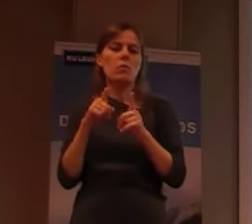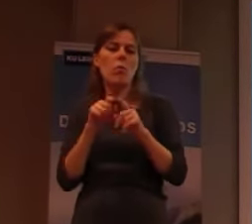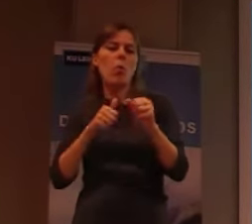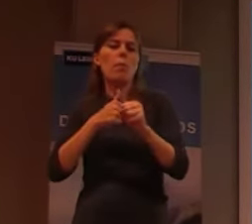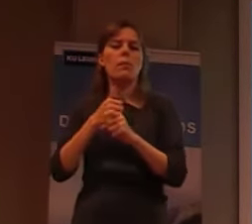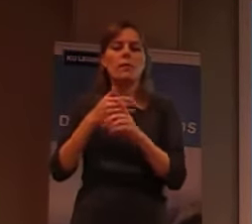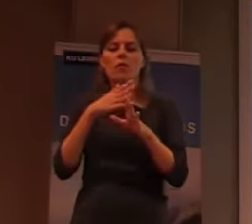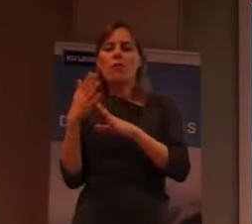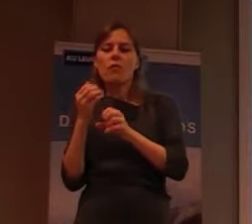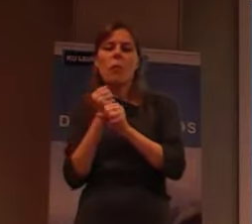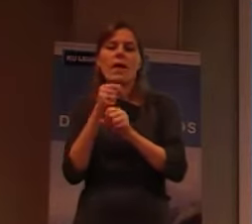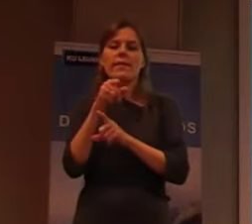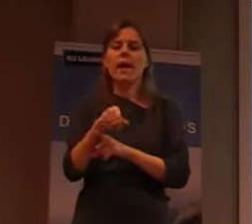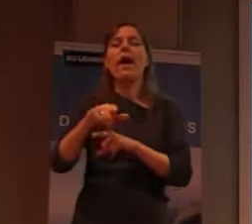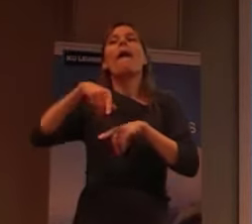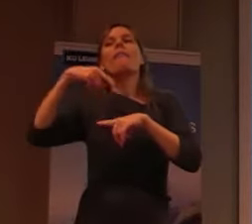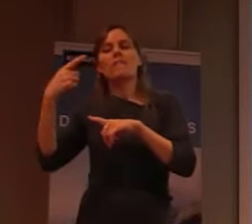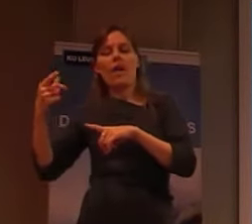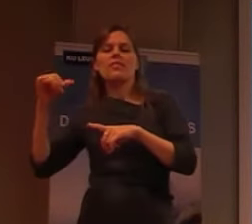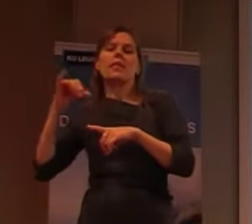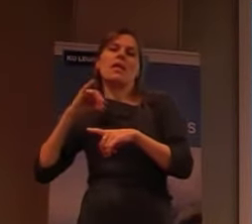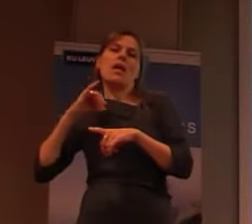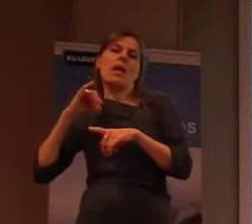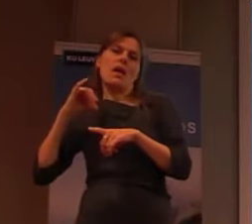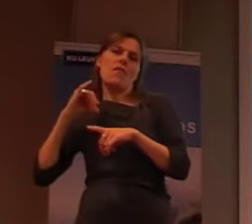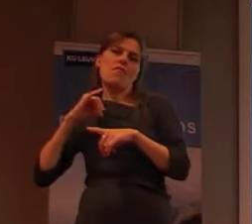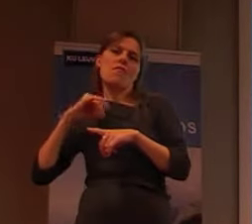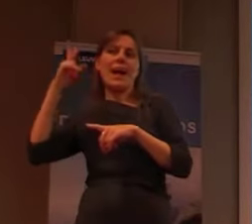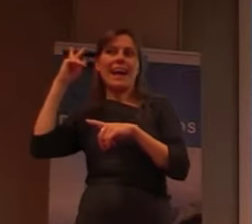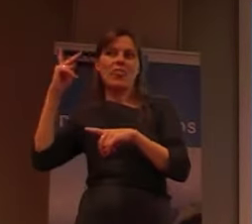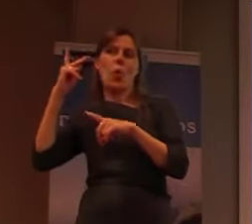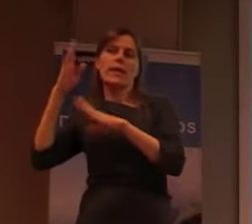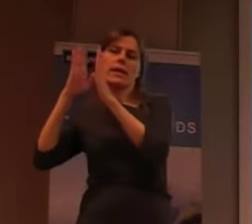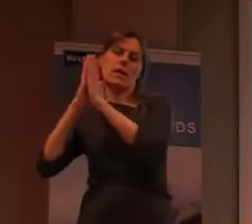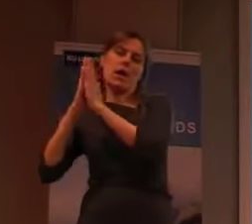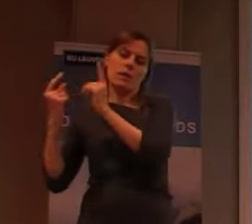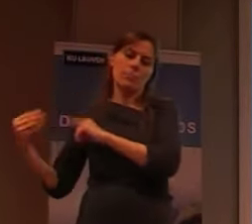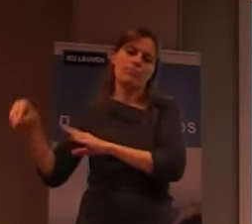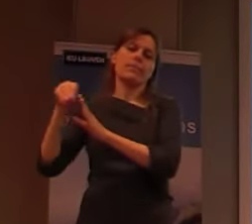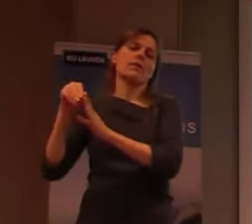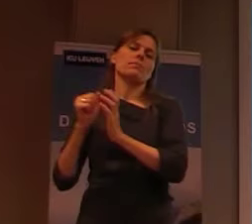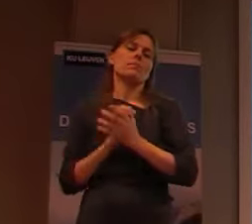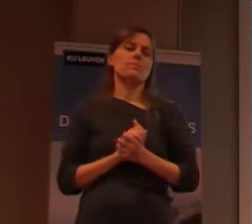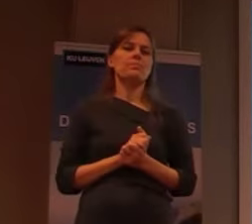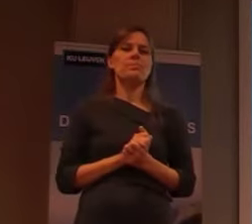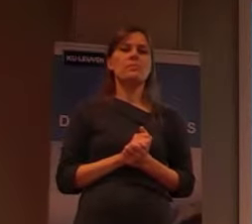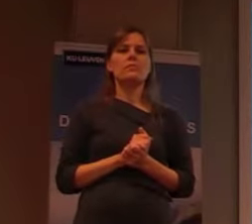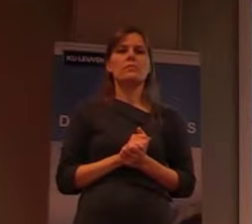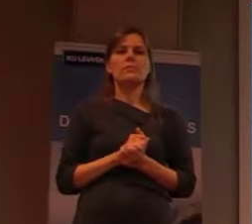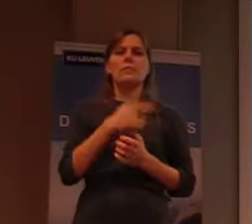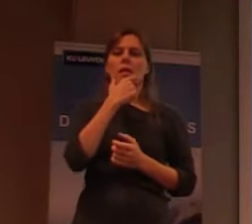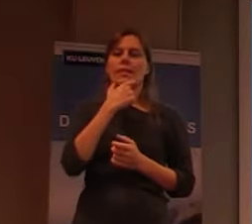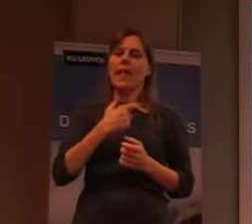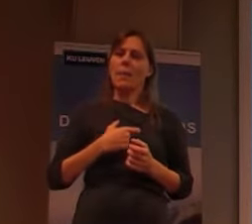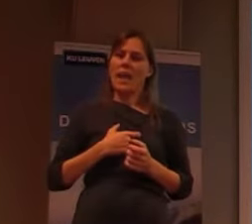interesseren. Dus, dat jaar, kwam eigenlijk, kwam er eigenlijk toe, waar die gemeenschap, niet echt,